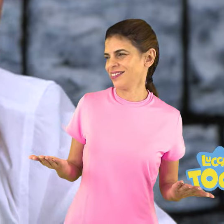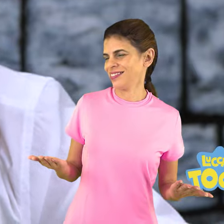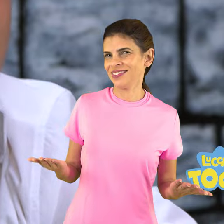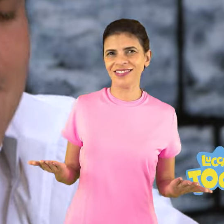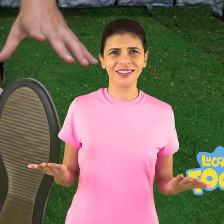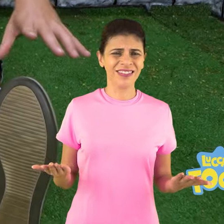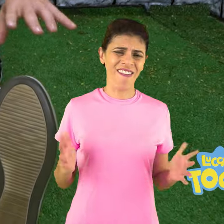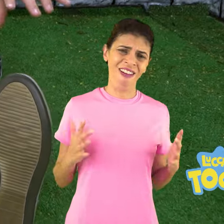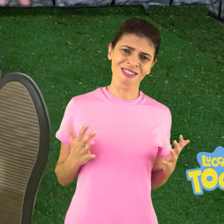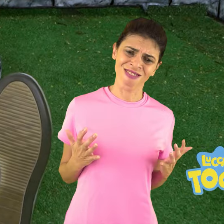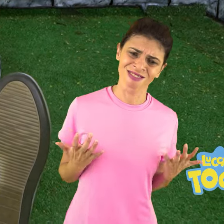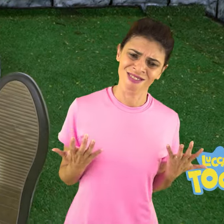Ai...